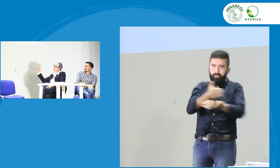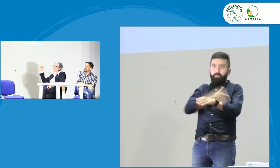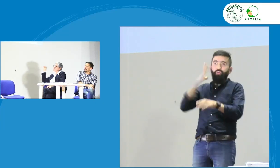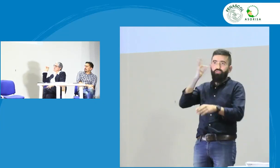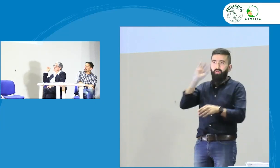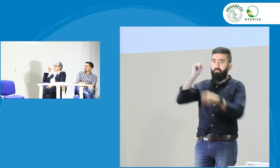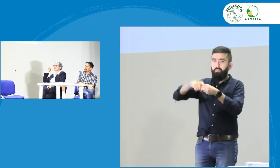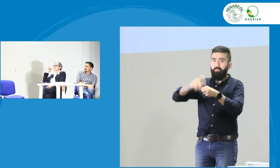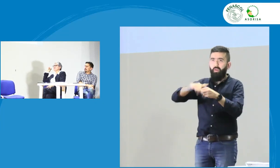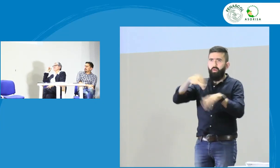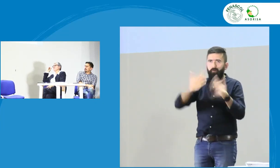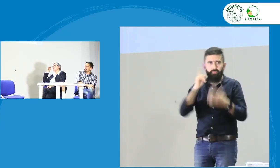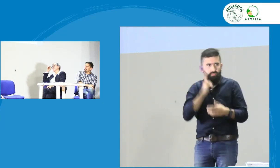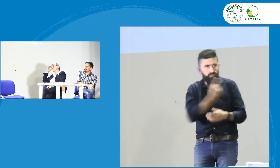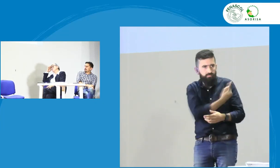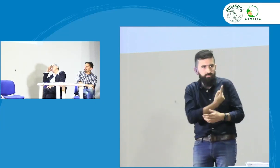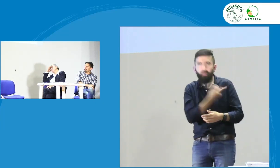respecto a las evaluaciones